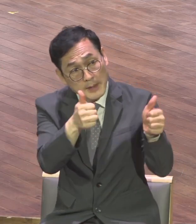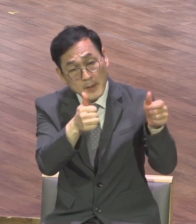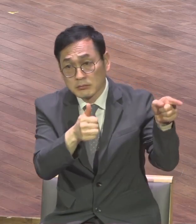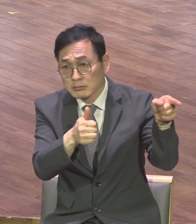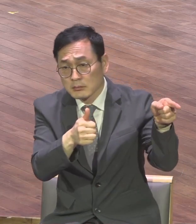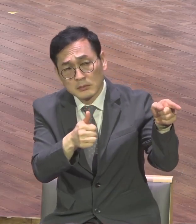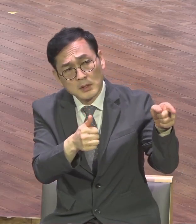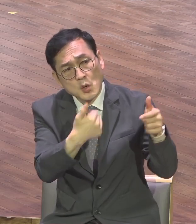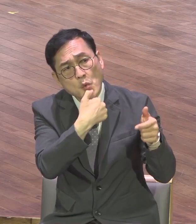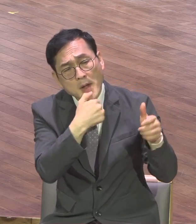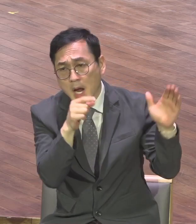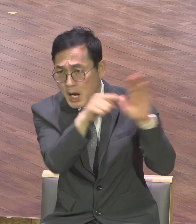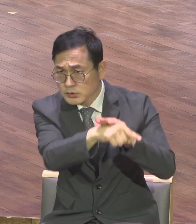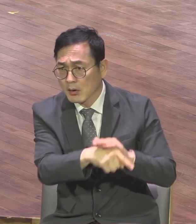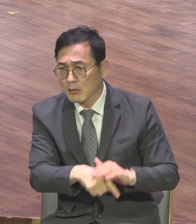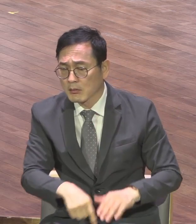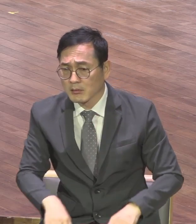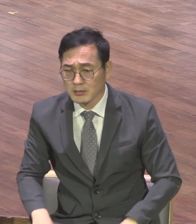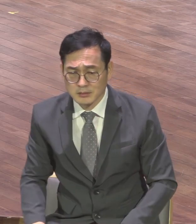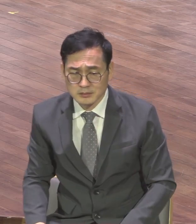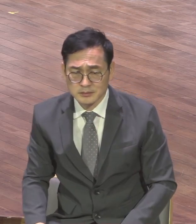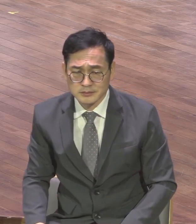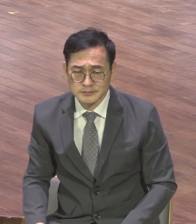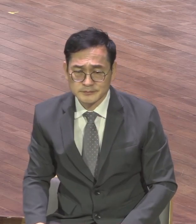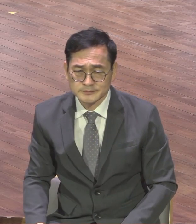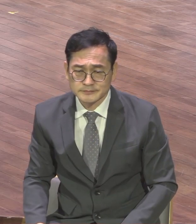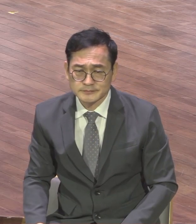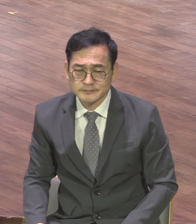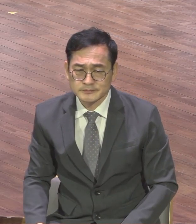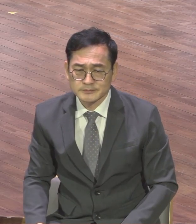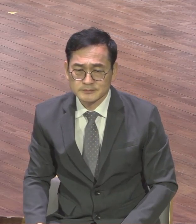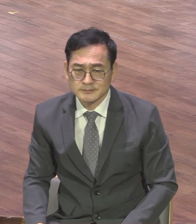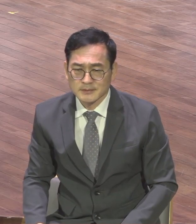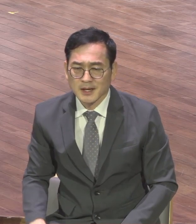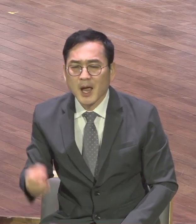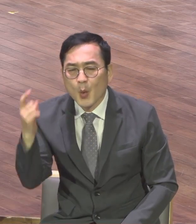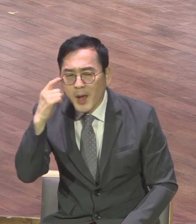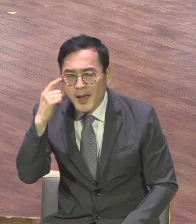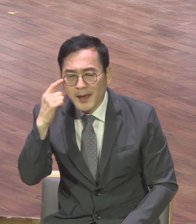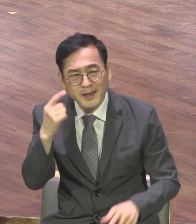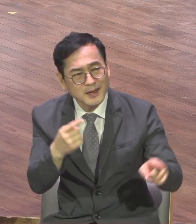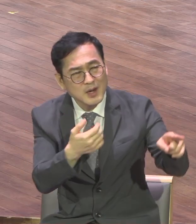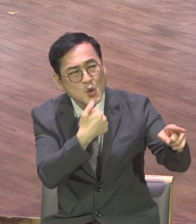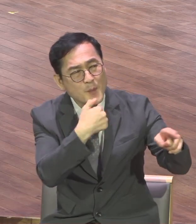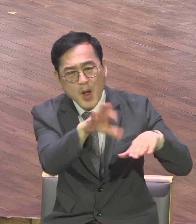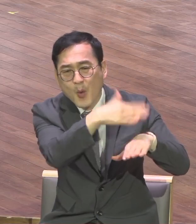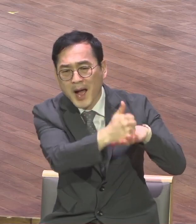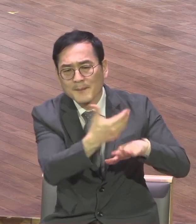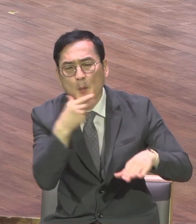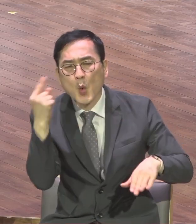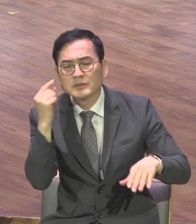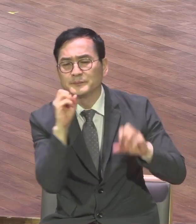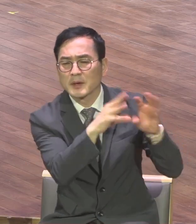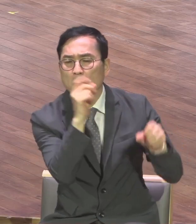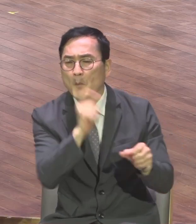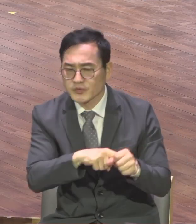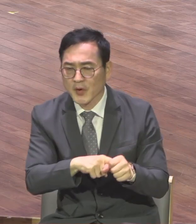아니에요 로마 가고 싶어서 로마에서 황제 앞에서 보험 증거하는 것이 천명이기 때문에 그래서 내가 고소를 한 것입니다